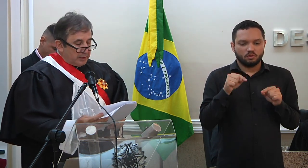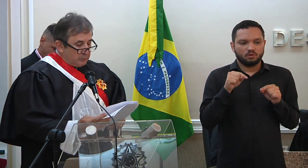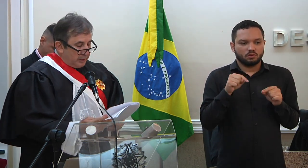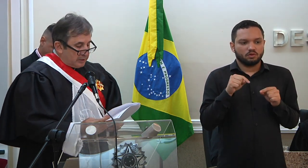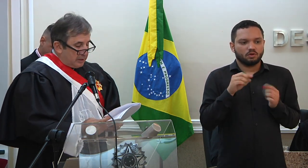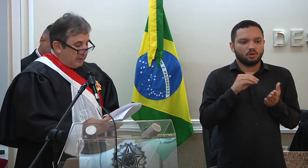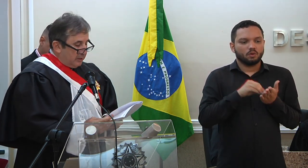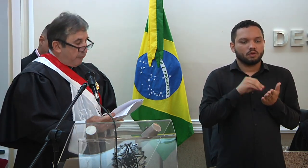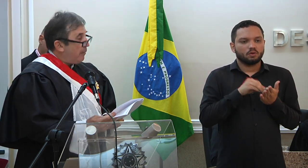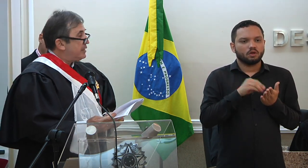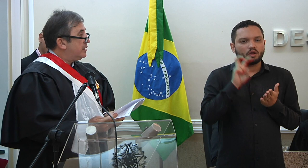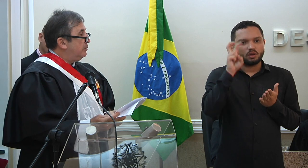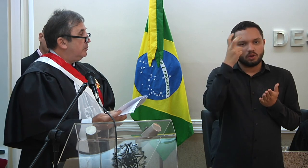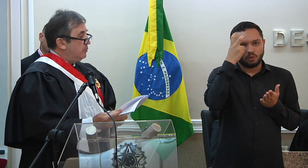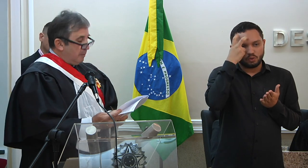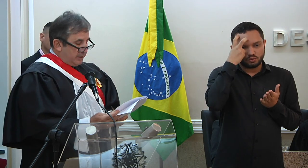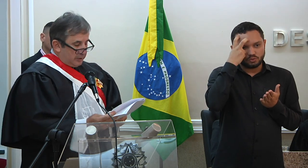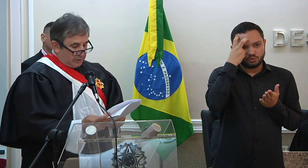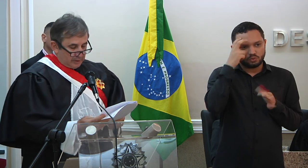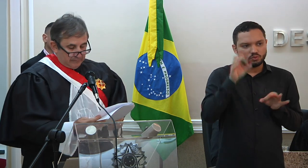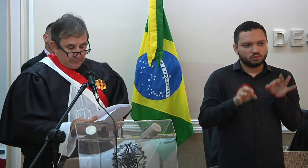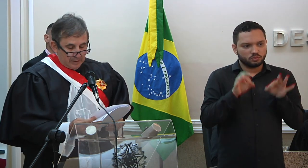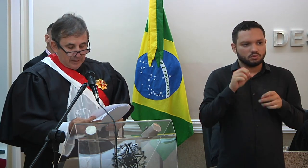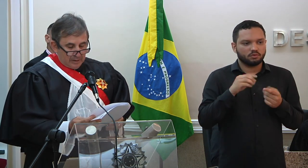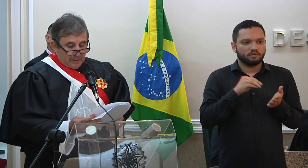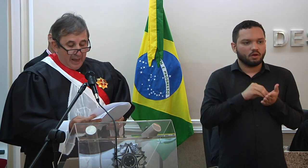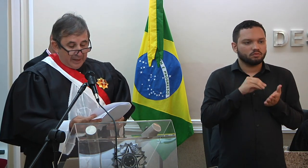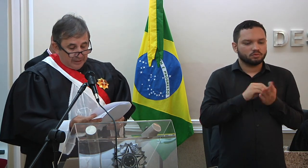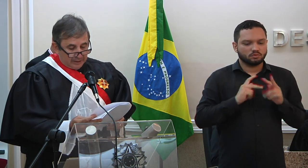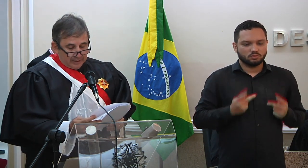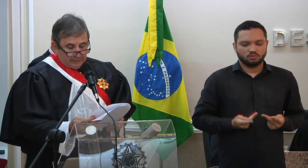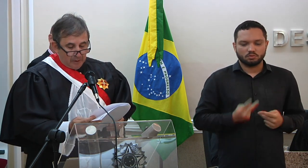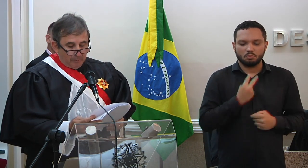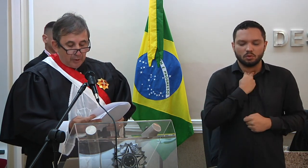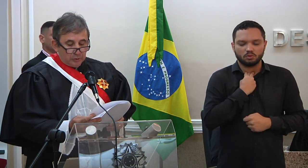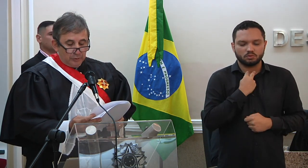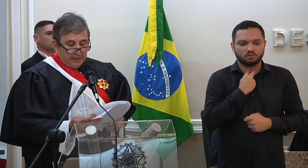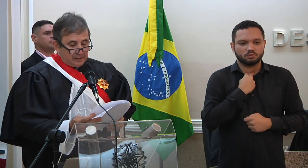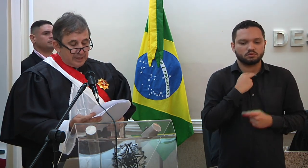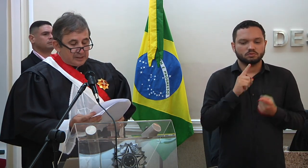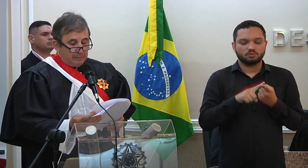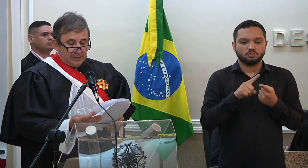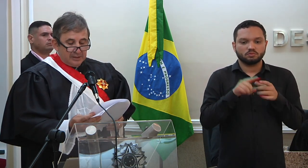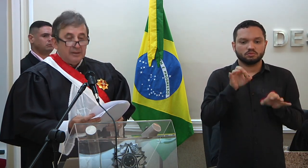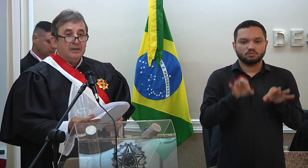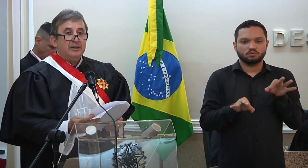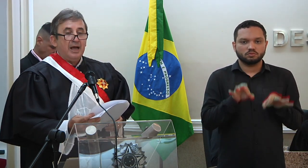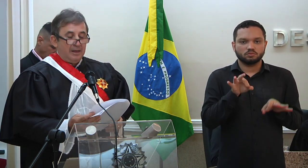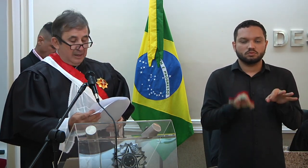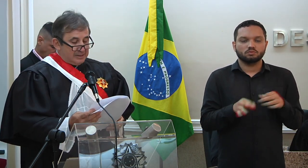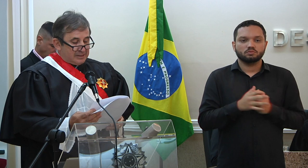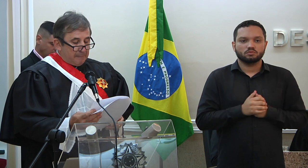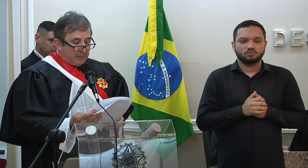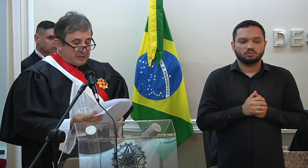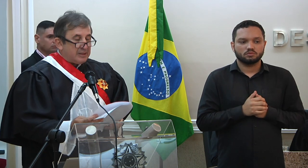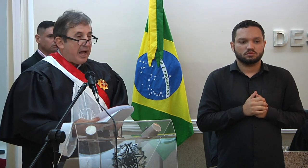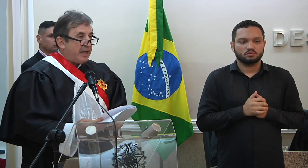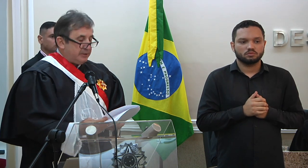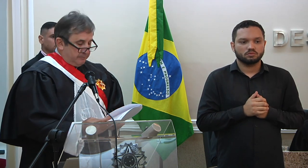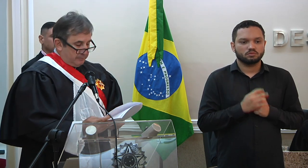cultura jurídica e formação humanística. Ainda não pode o juiz despir-se da